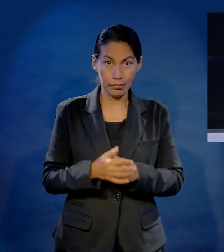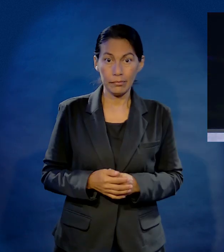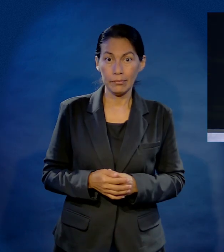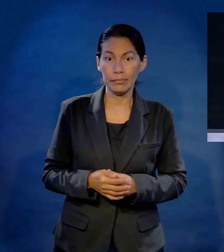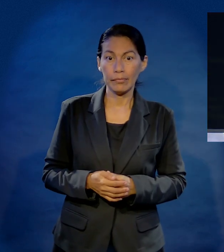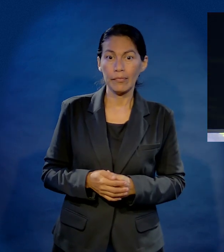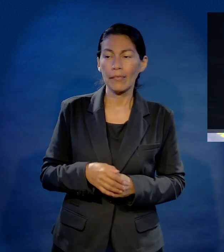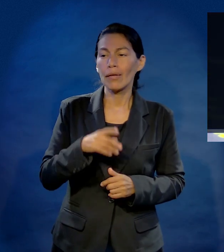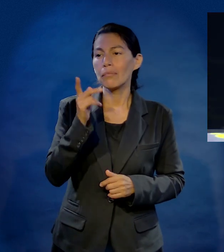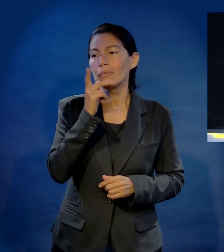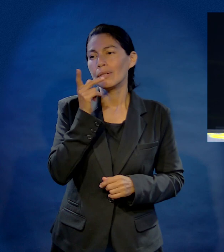Cuidado.